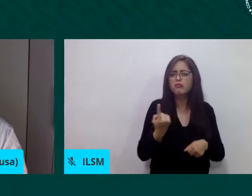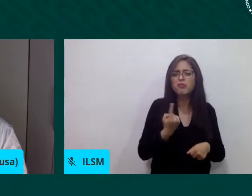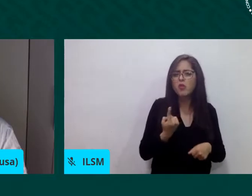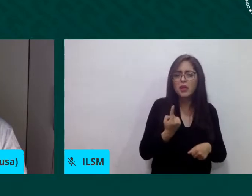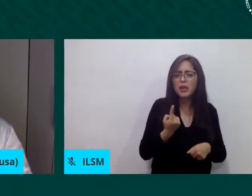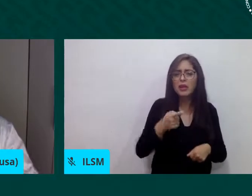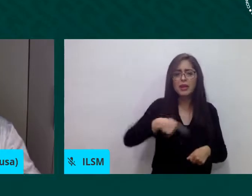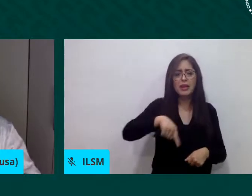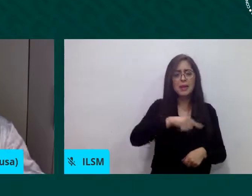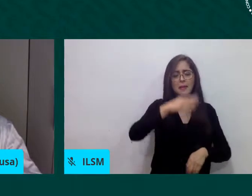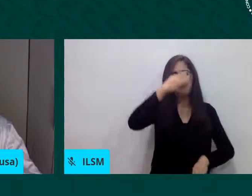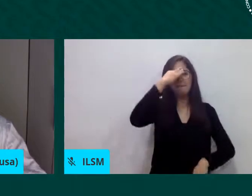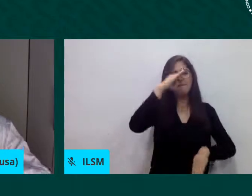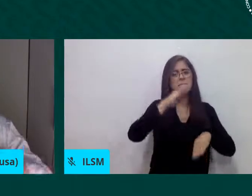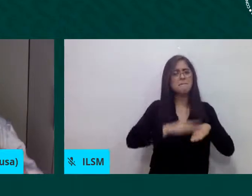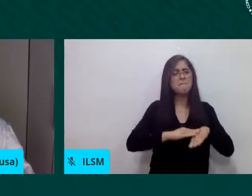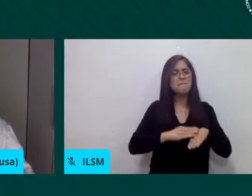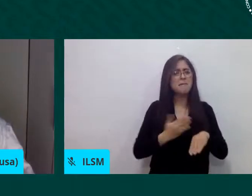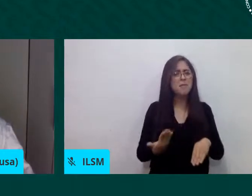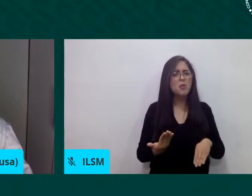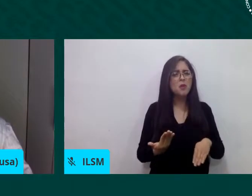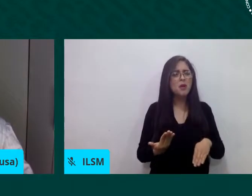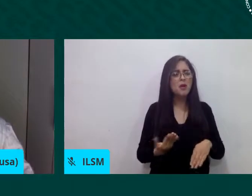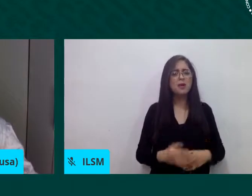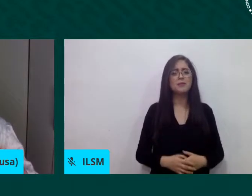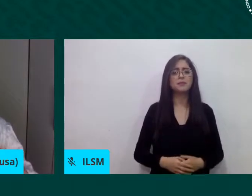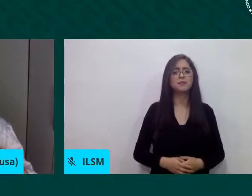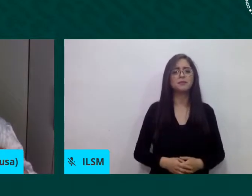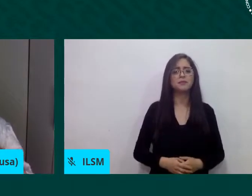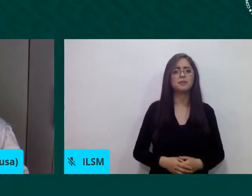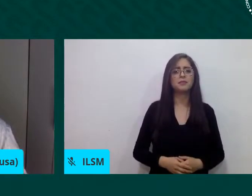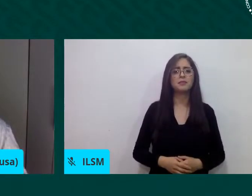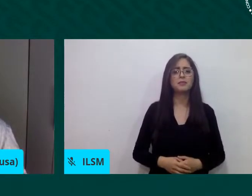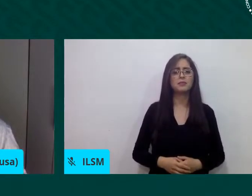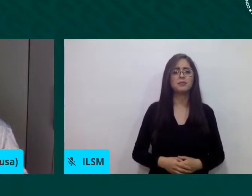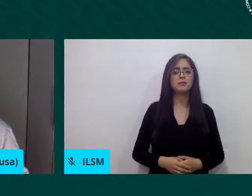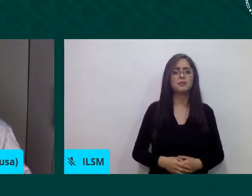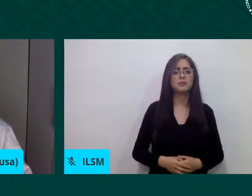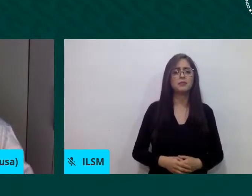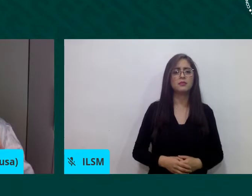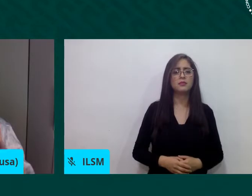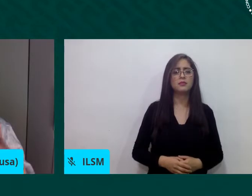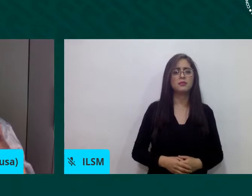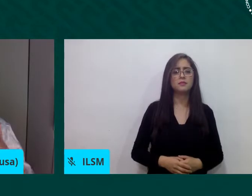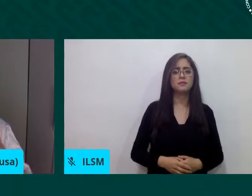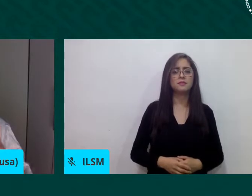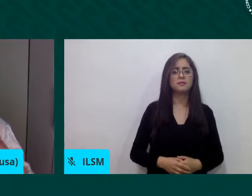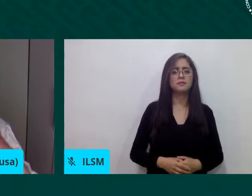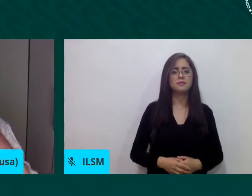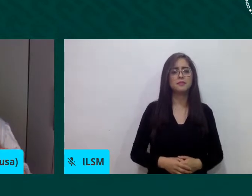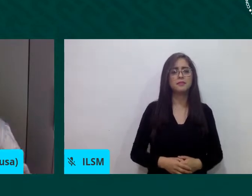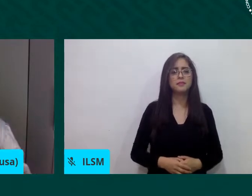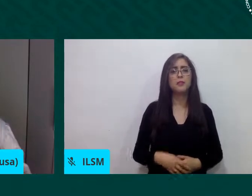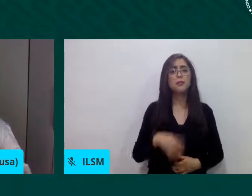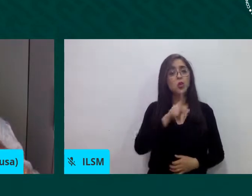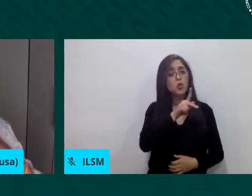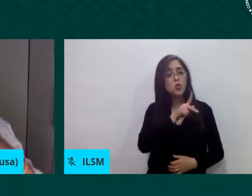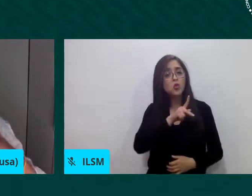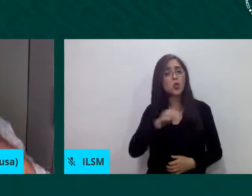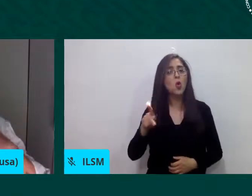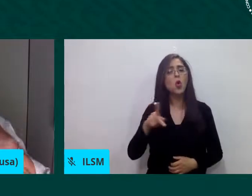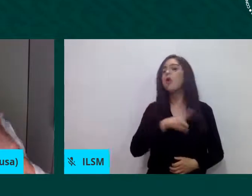todos nosotros tenemos que guardar la memoria? Porque si queremos saber